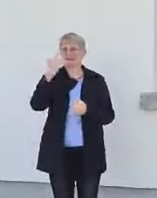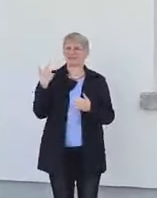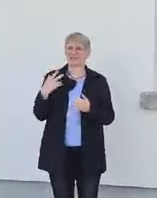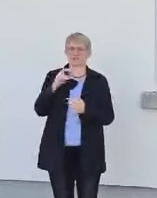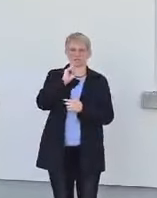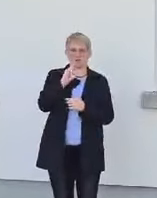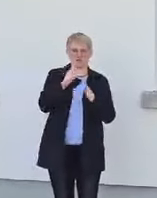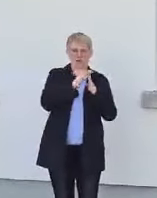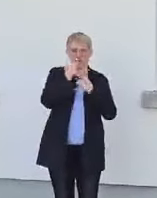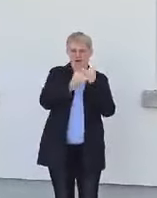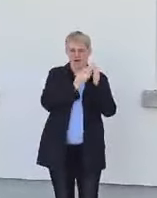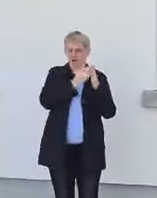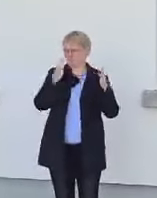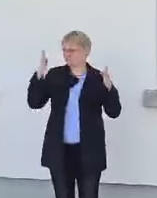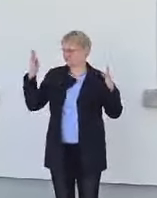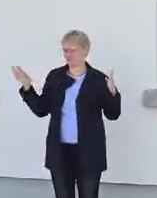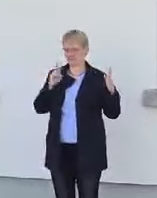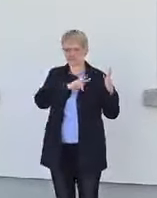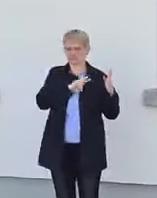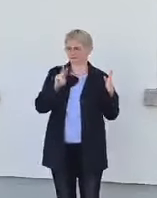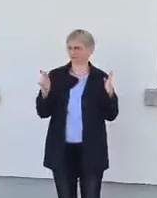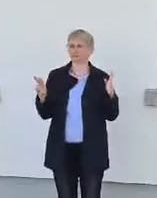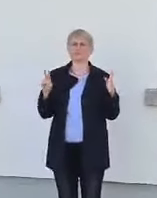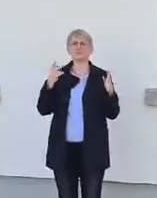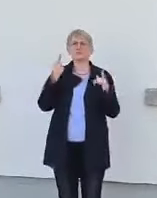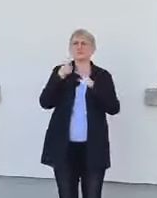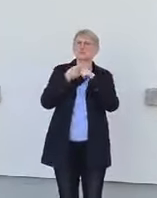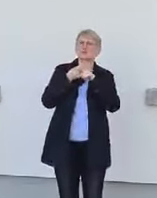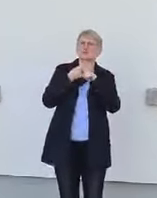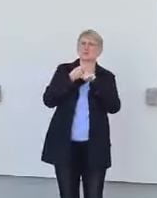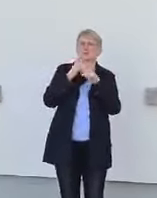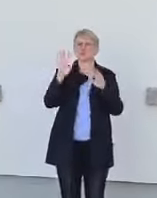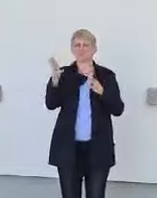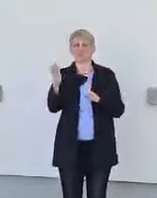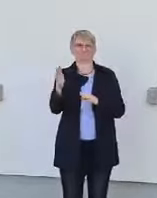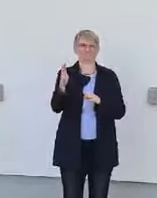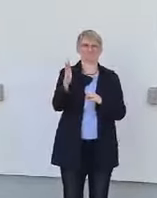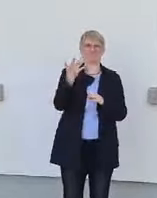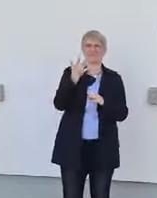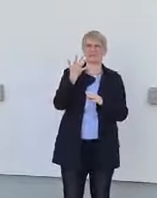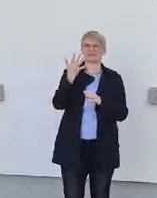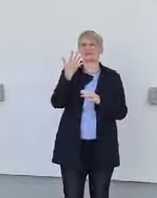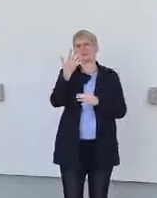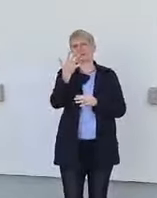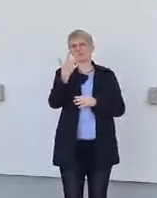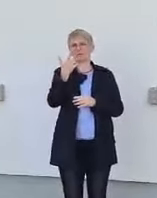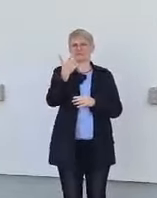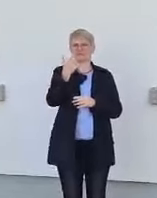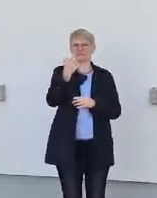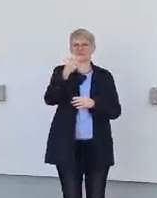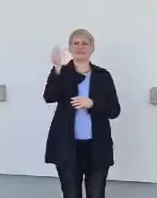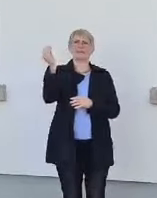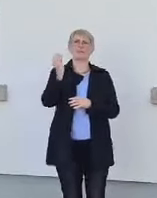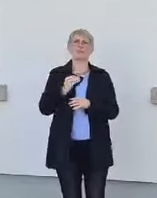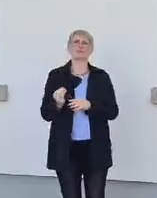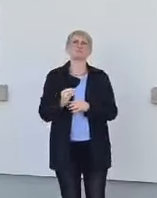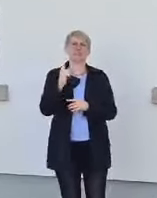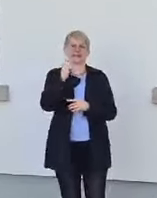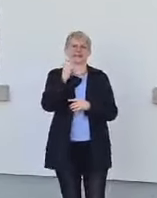anschaut, kann man sagen, es waren durchschnittlich um die 25 Prozent. Aber auch das hat sich verändert.